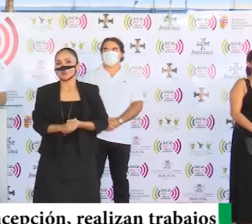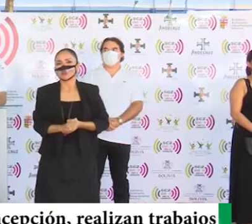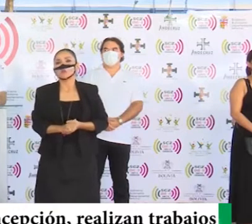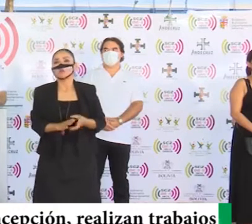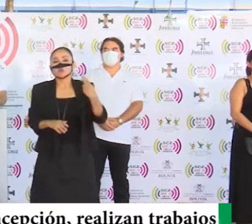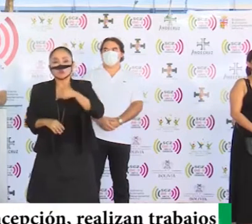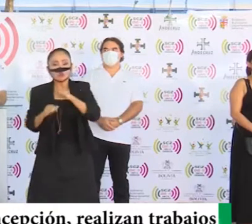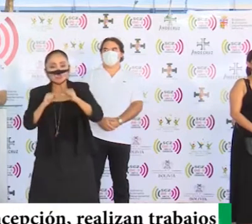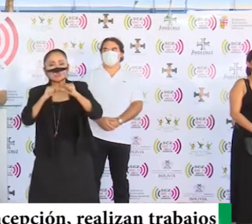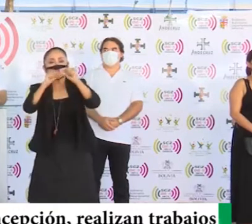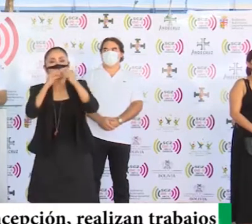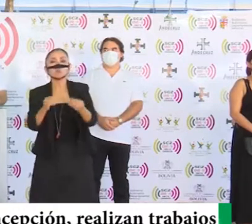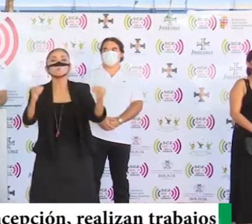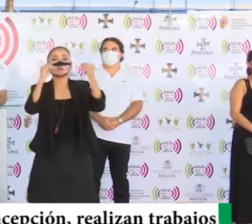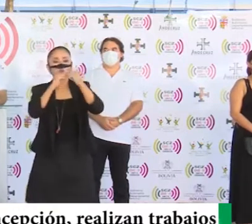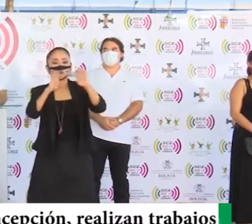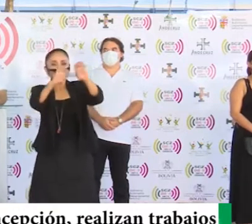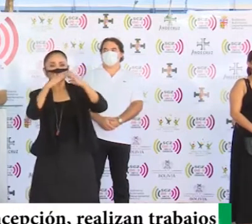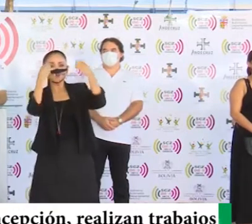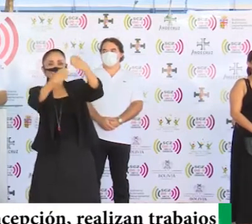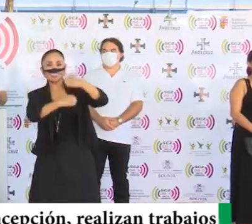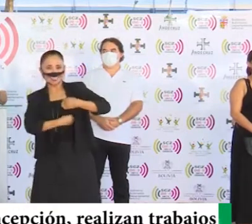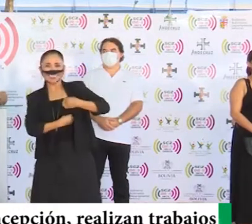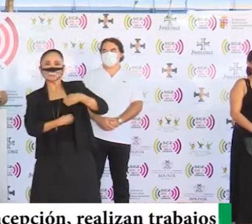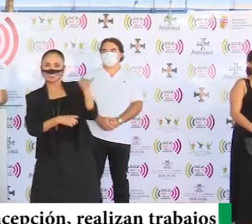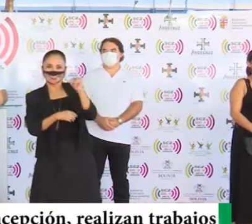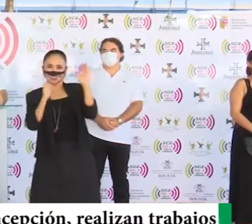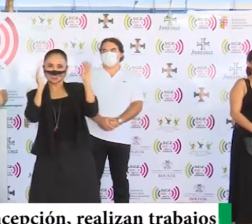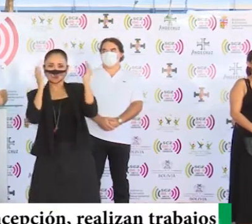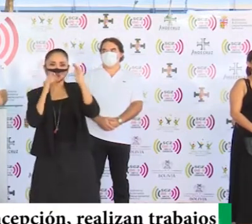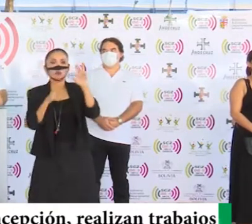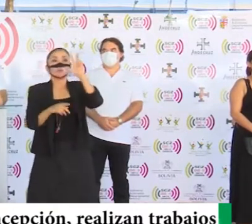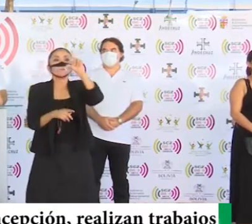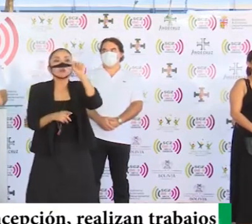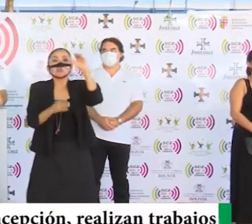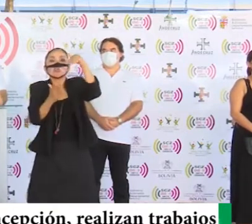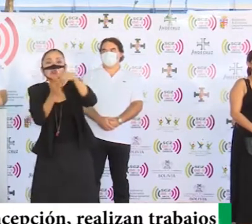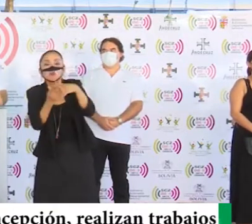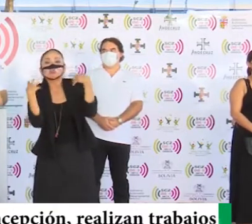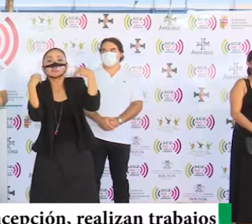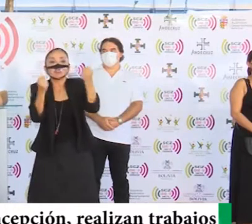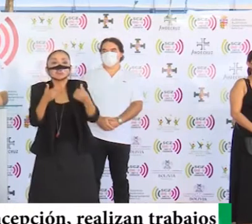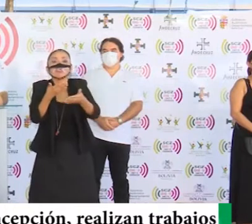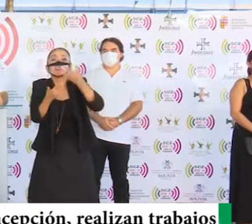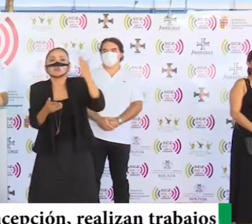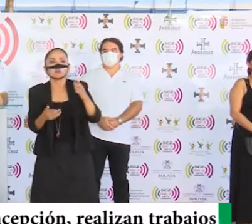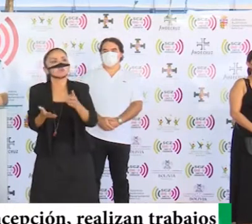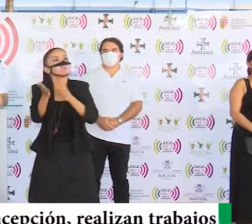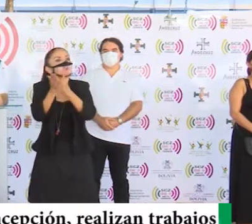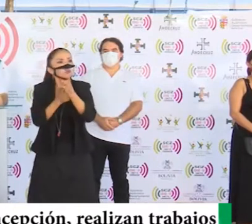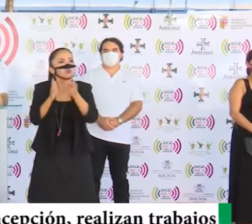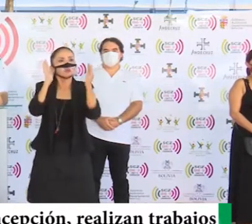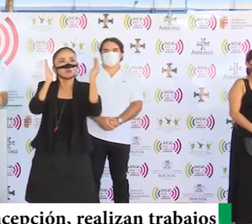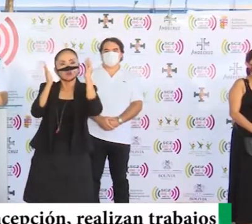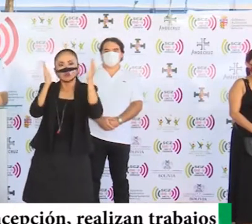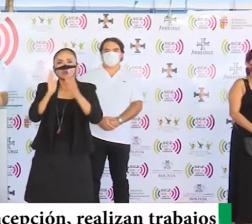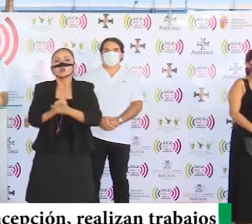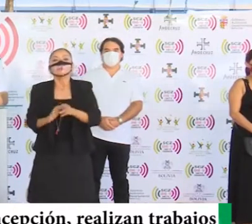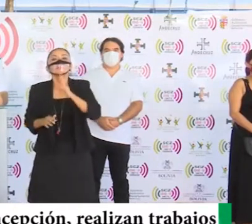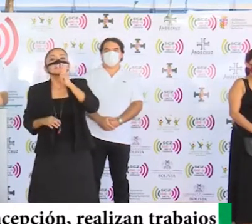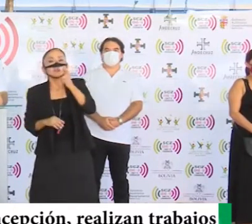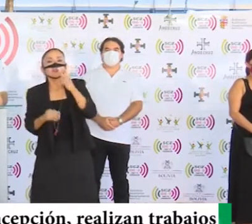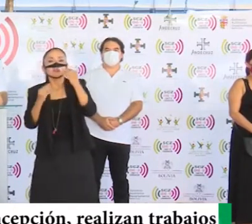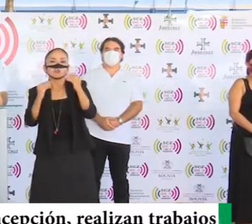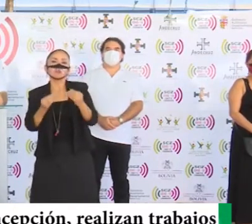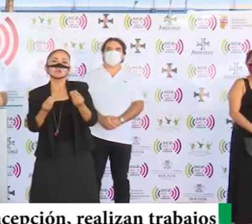Queremos seguir sumando este ejército que ya tiene casi 20.000 recuperados en el departamento, que nos parece realmente y